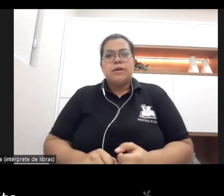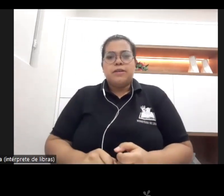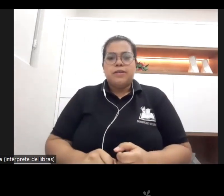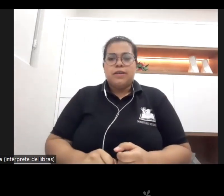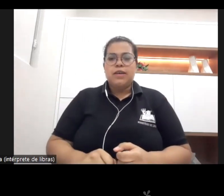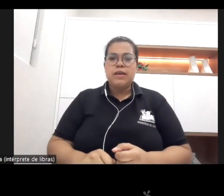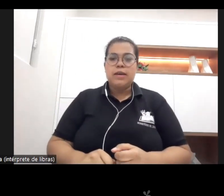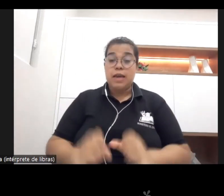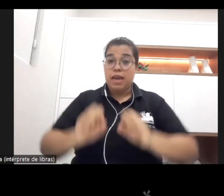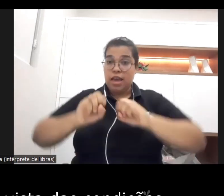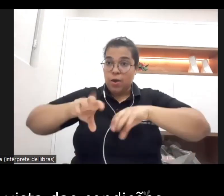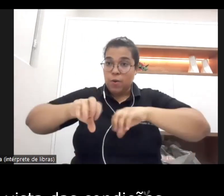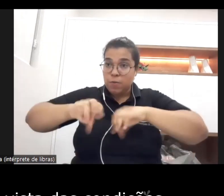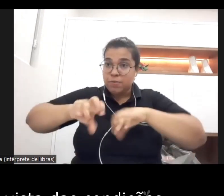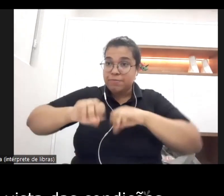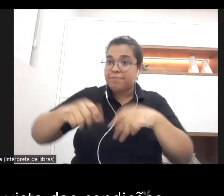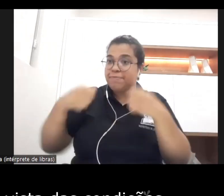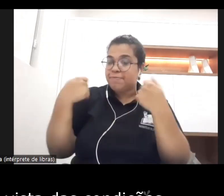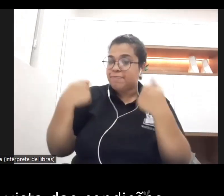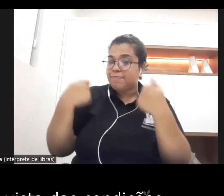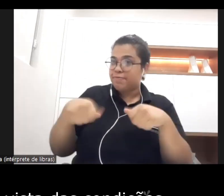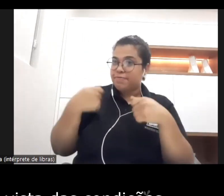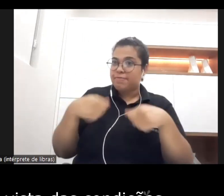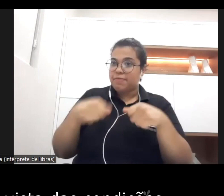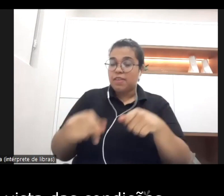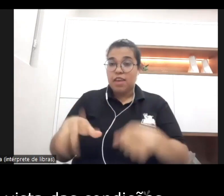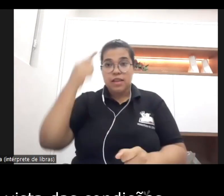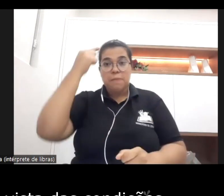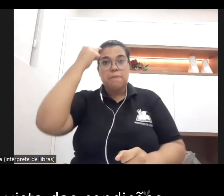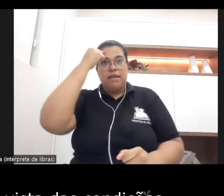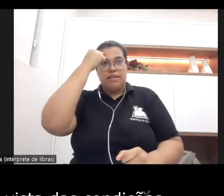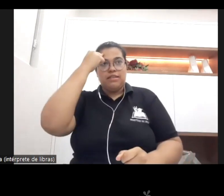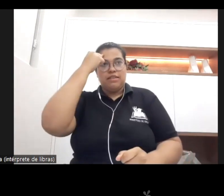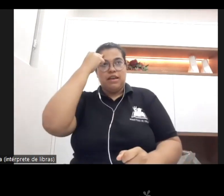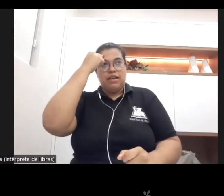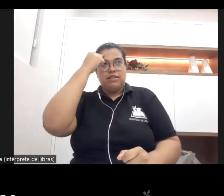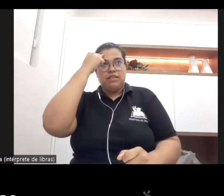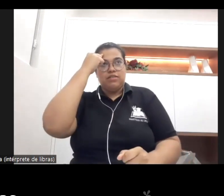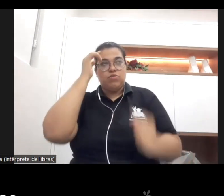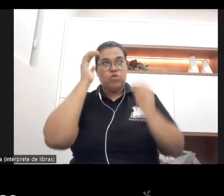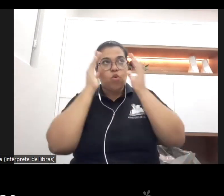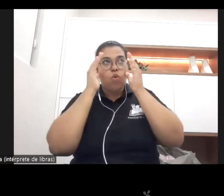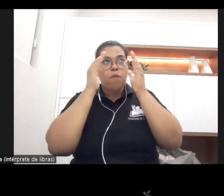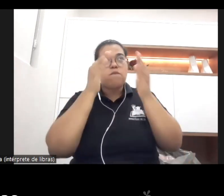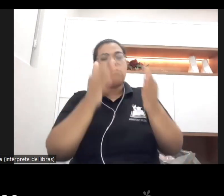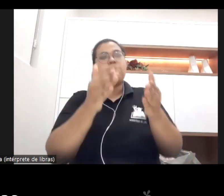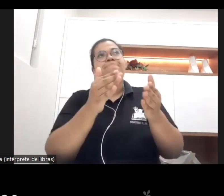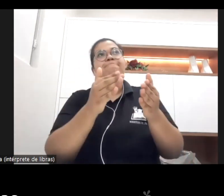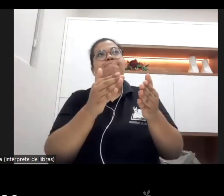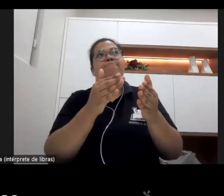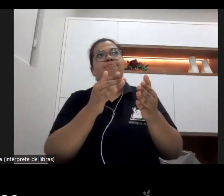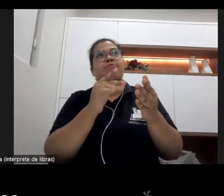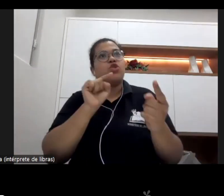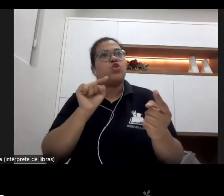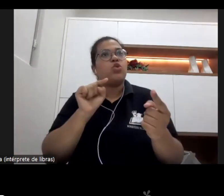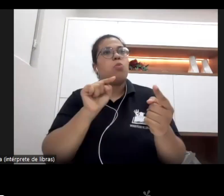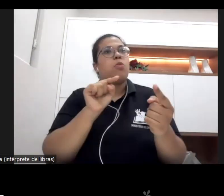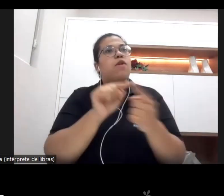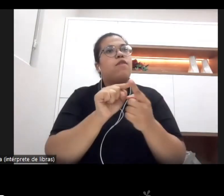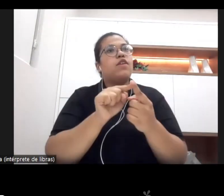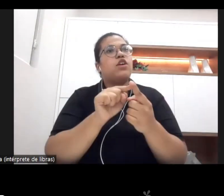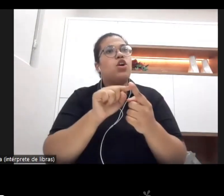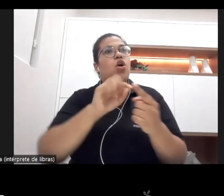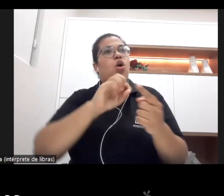necessite ser pensada do ponto de vista das condições objetivas e subjetivas de